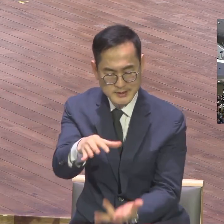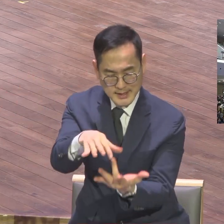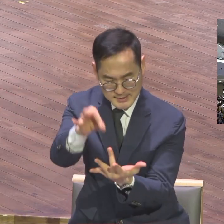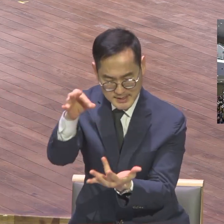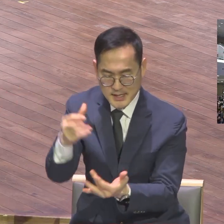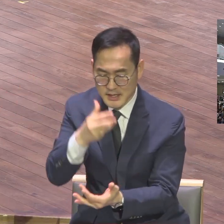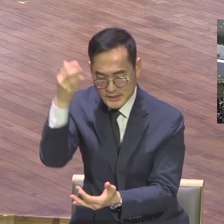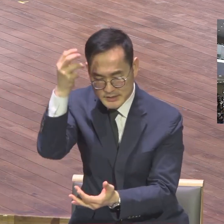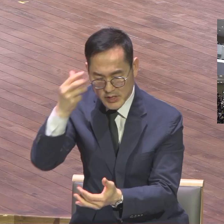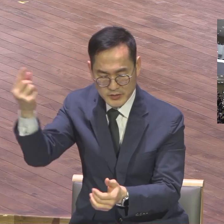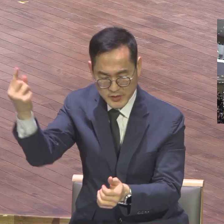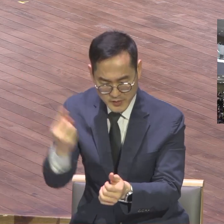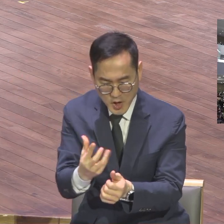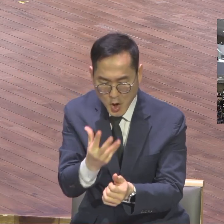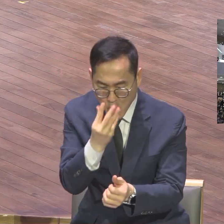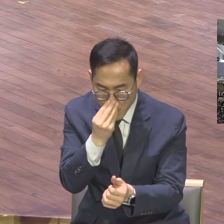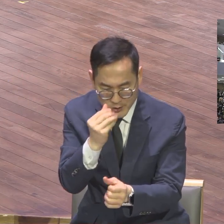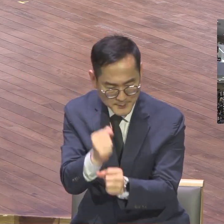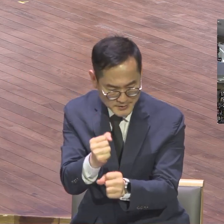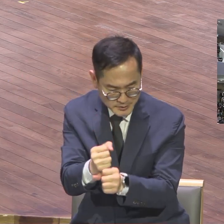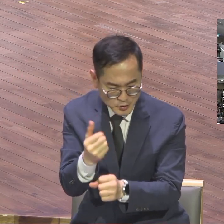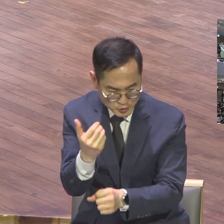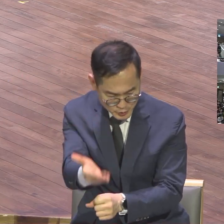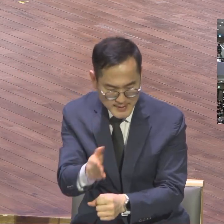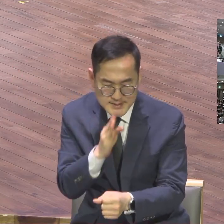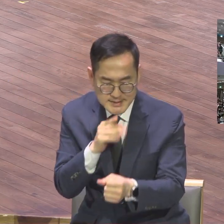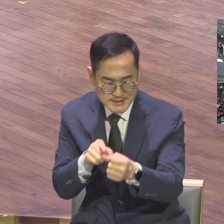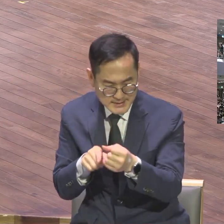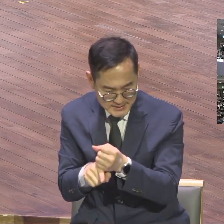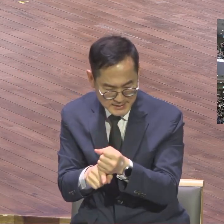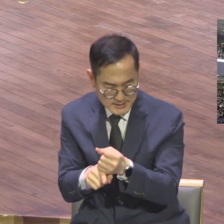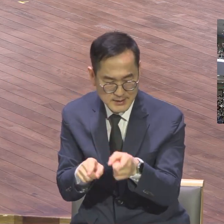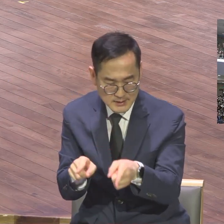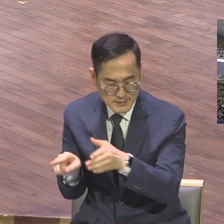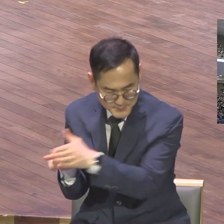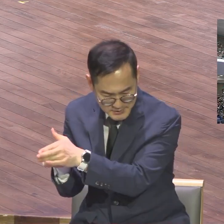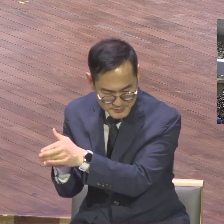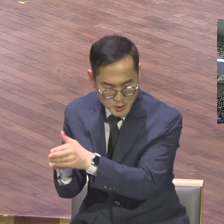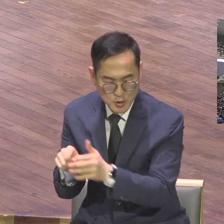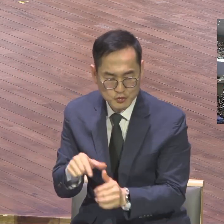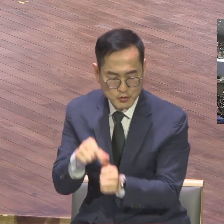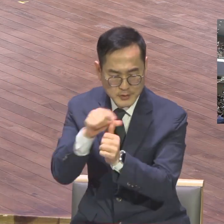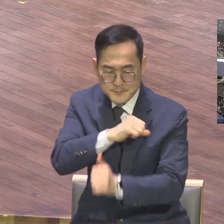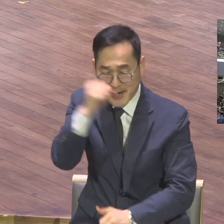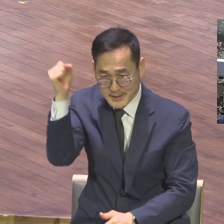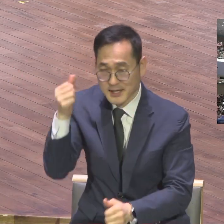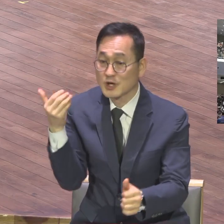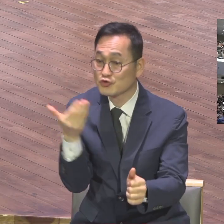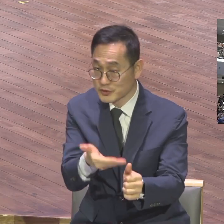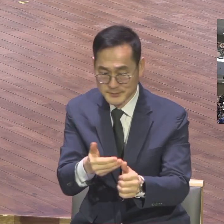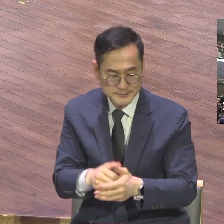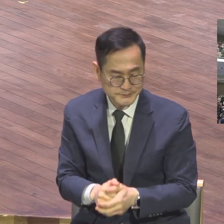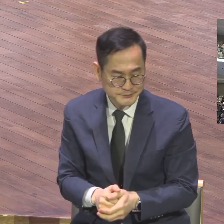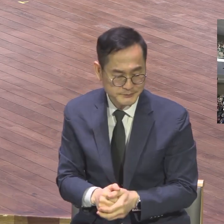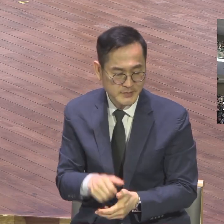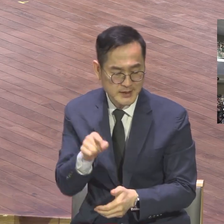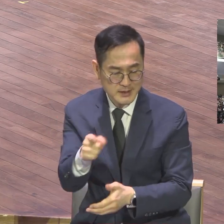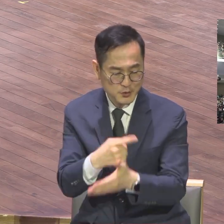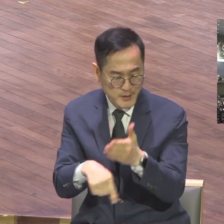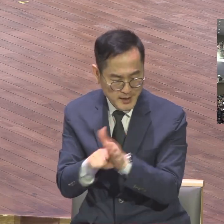택하사 성령에 거룩하게 하심과 진리를 믿음으로 구원을 받게 하심이니 이를 위하여 우리의